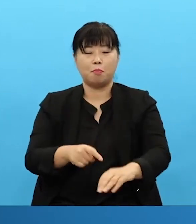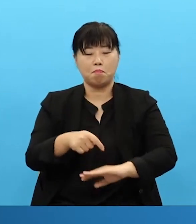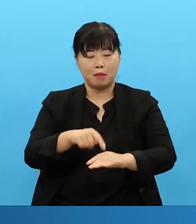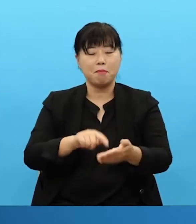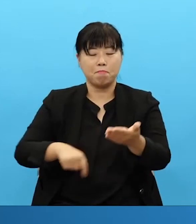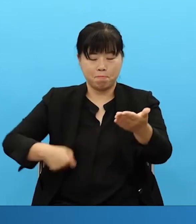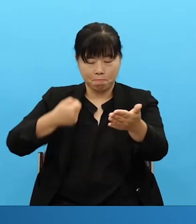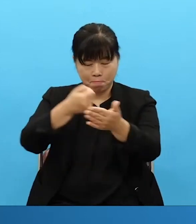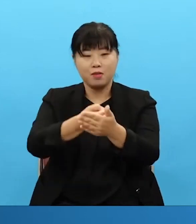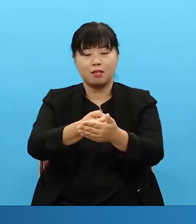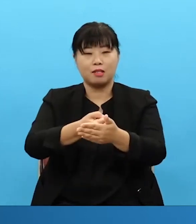said.